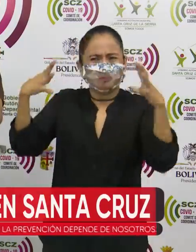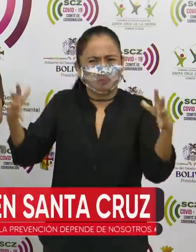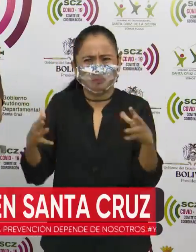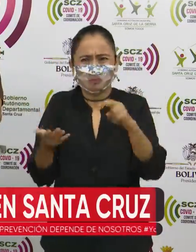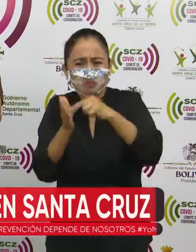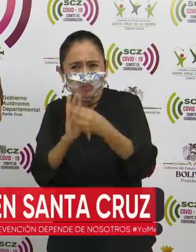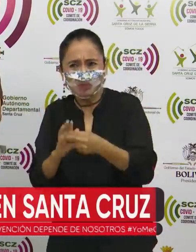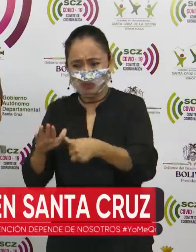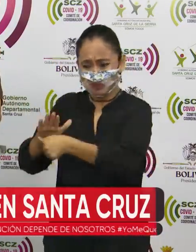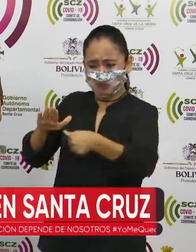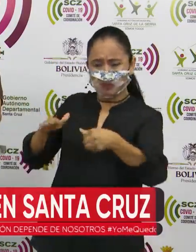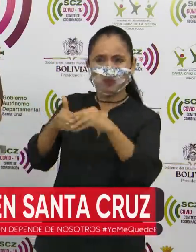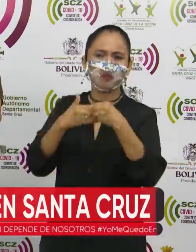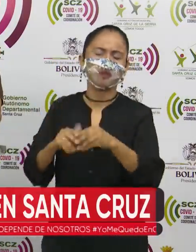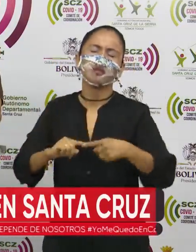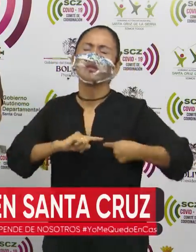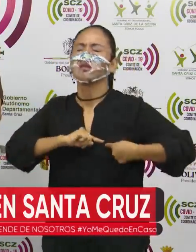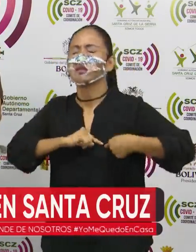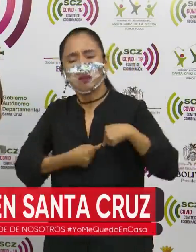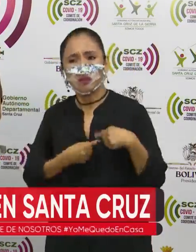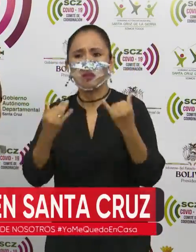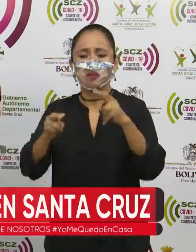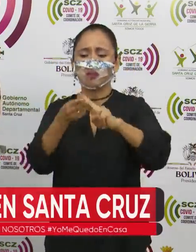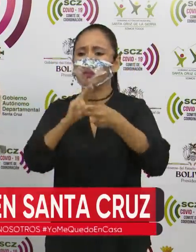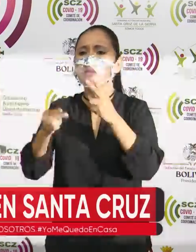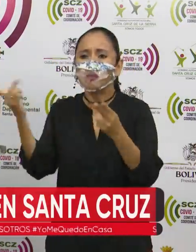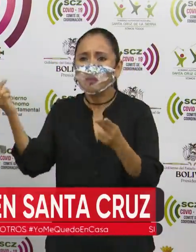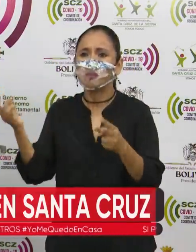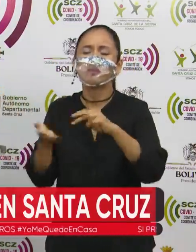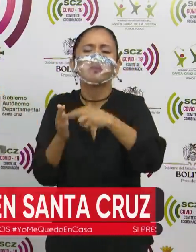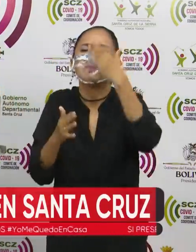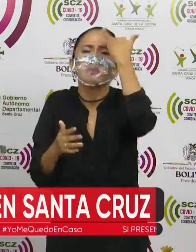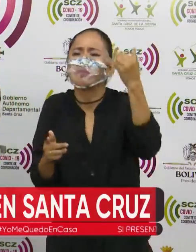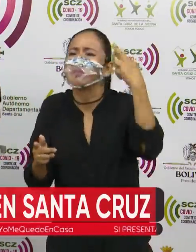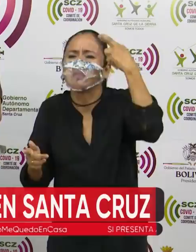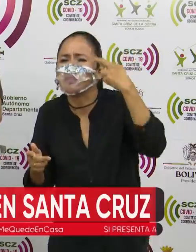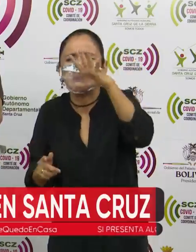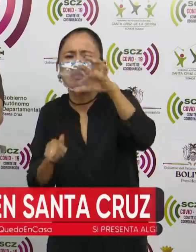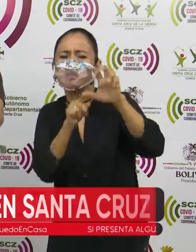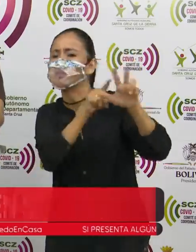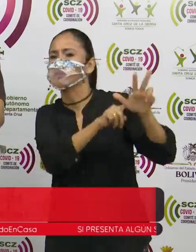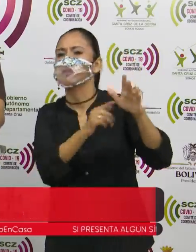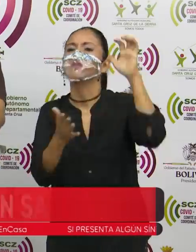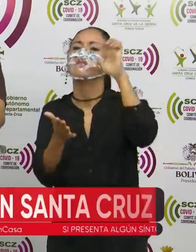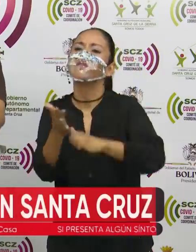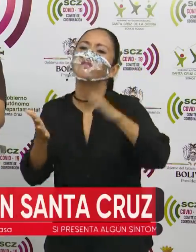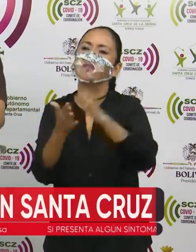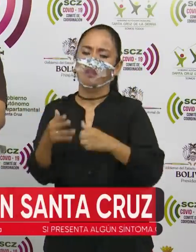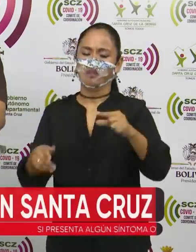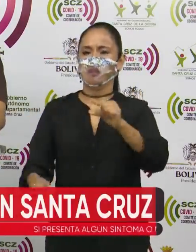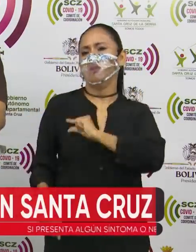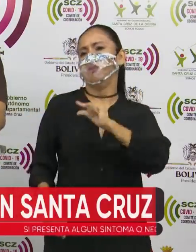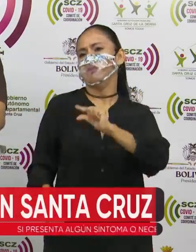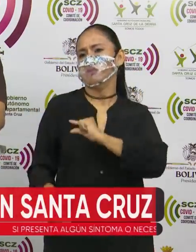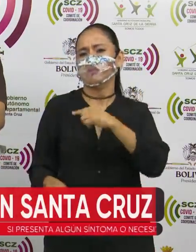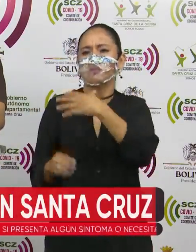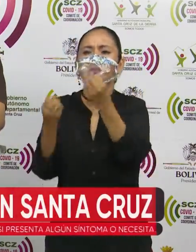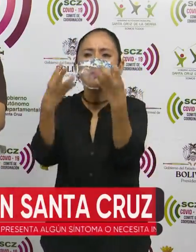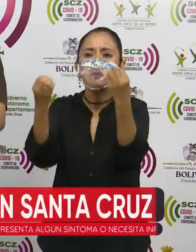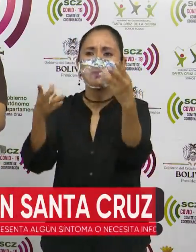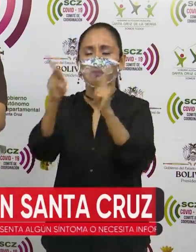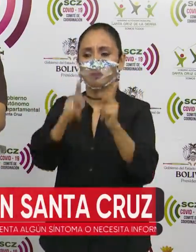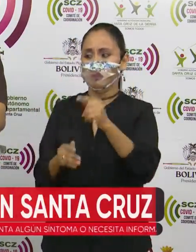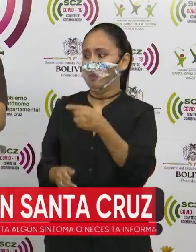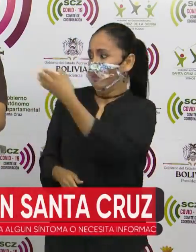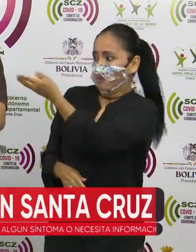noche nos duele esta cifra, nos duele porque son por falta de conciencia de muchas personas. Mientras muchos damos todo